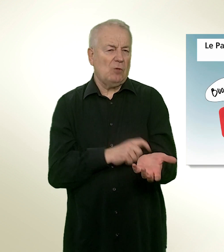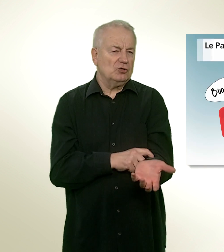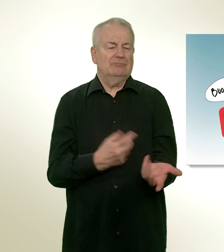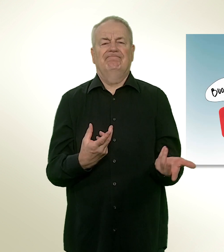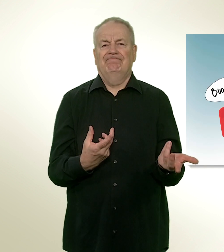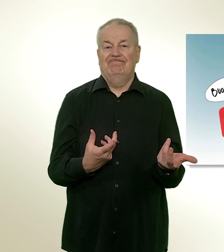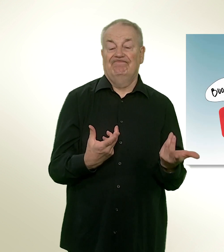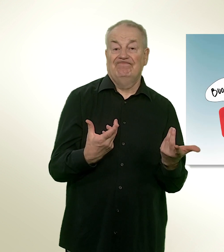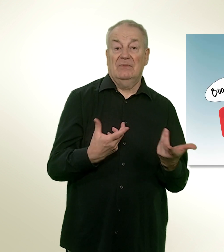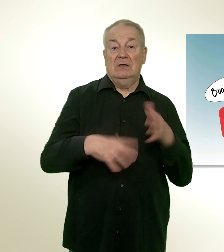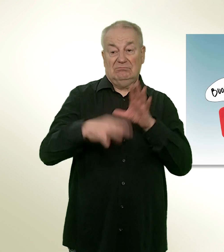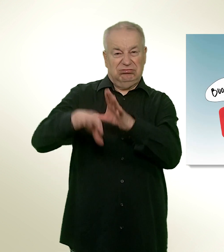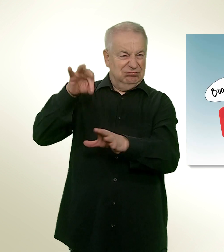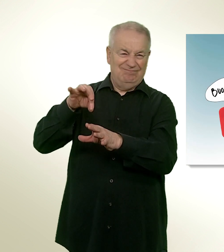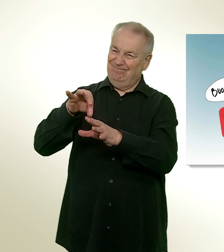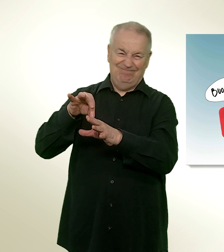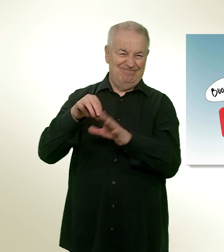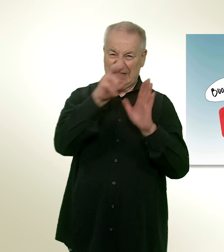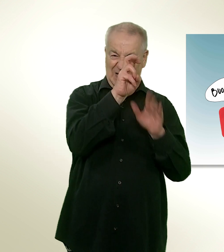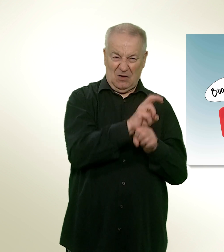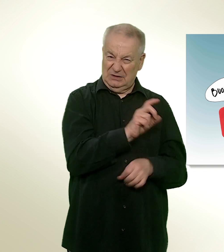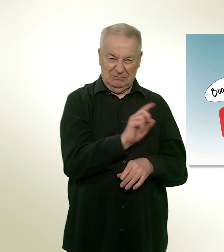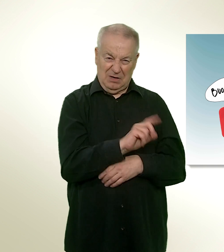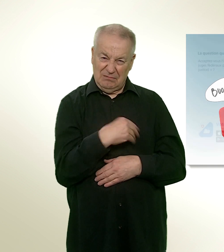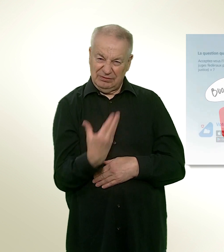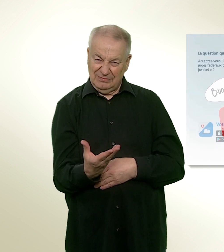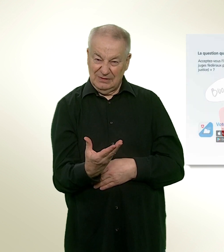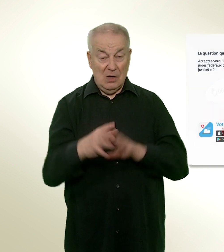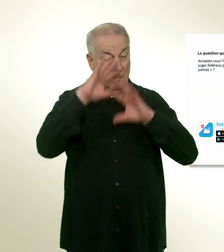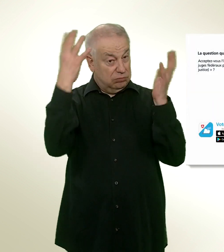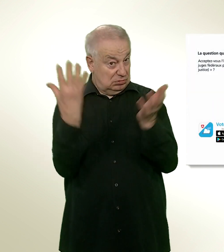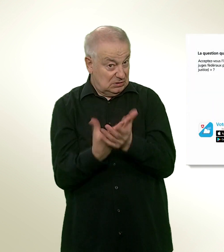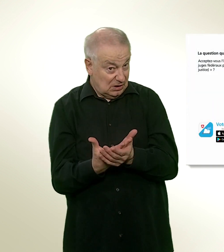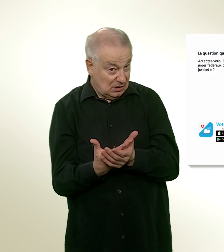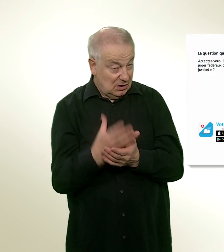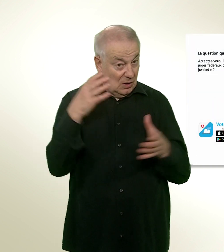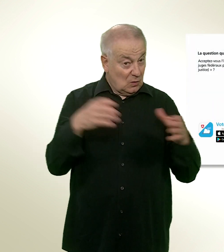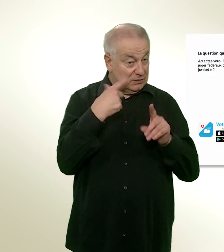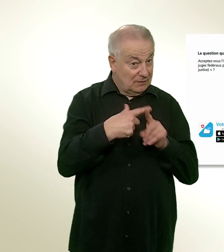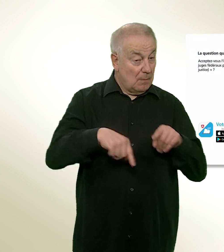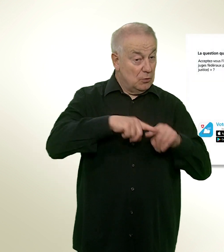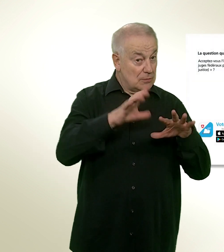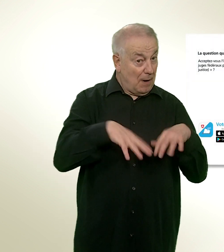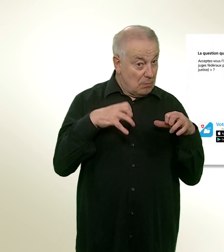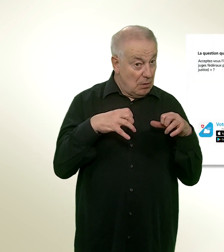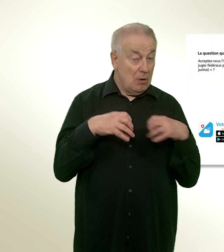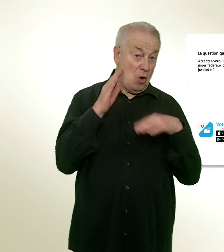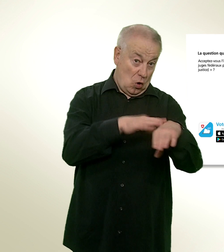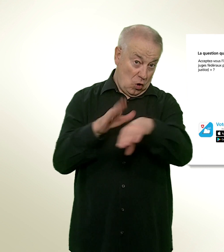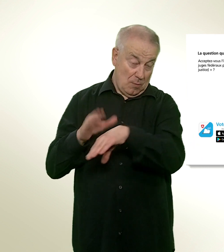procédure de tirage au sort n'offre pas ces garanties. Pour toutes ces raisons, le Conseil fédéral et le Parlement vous recommandent